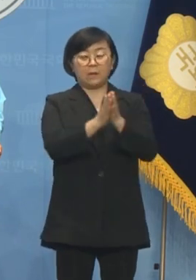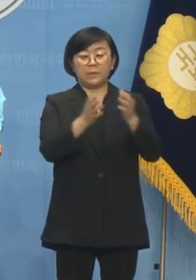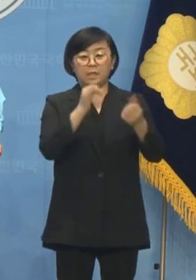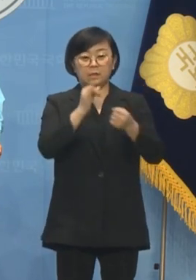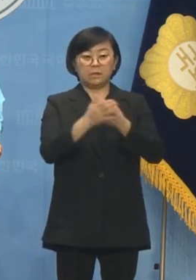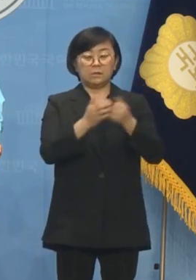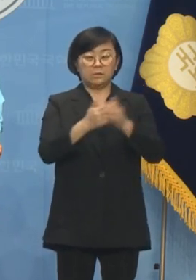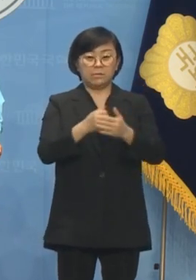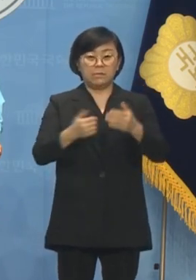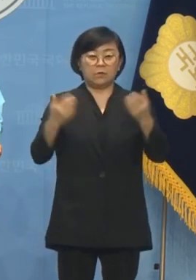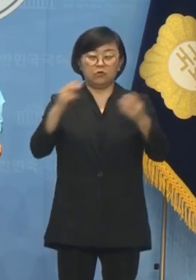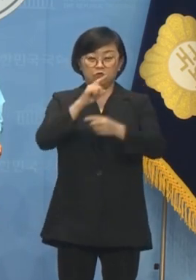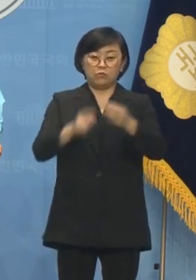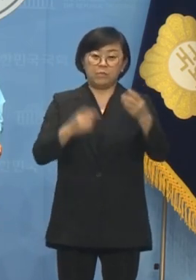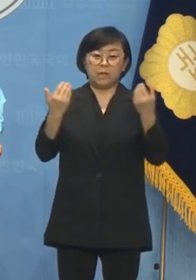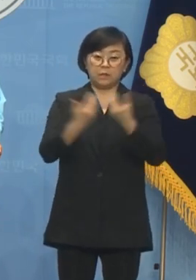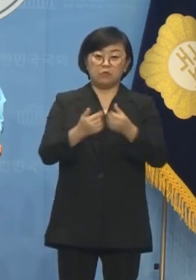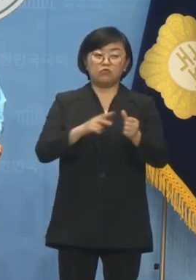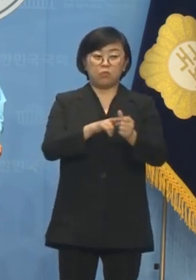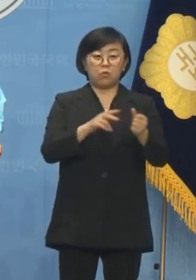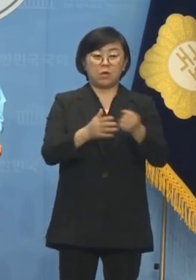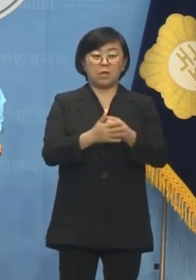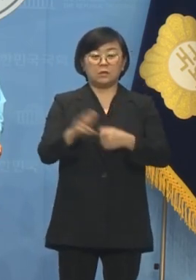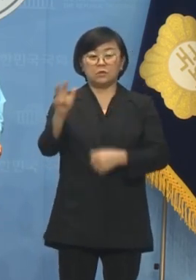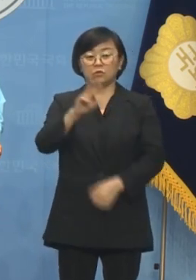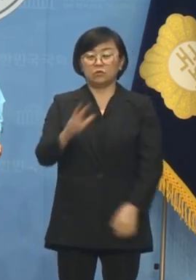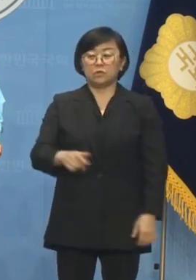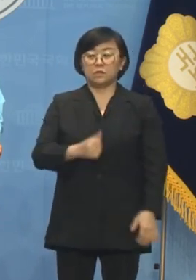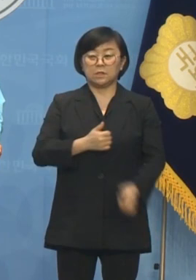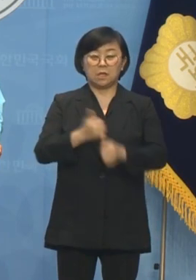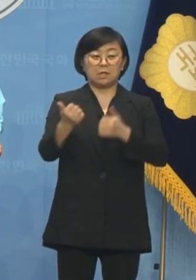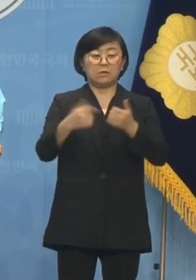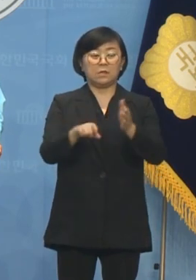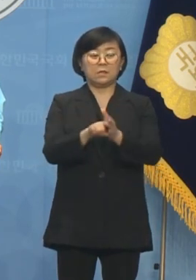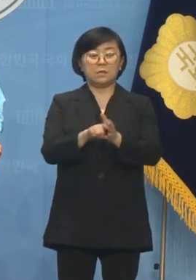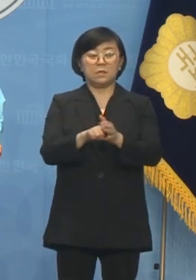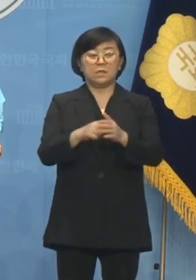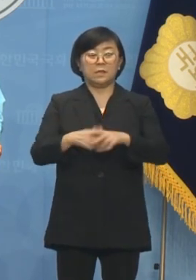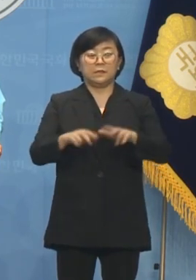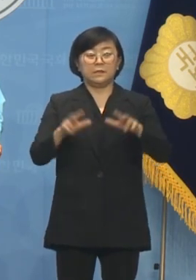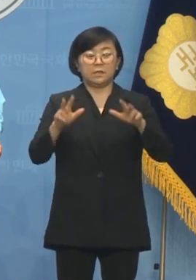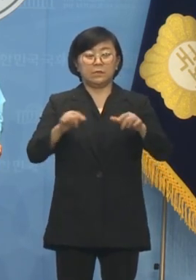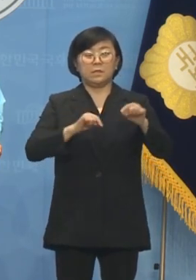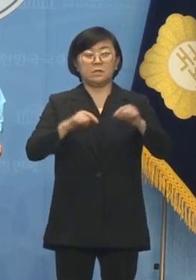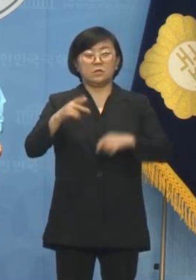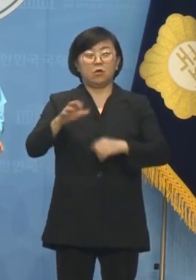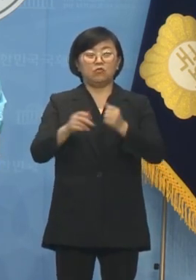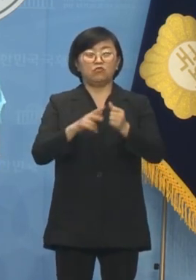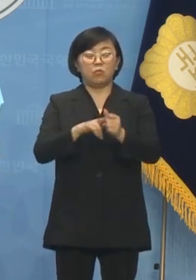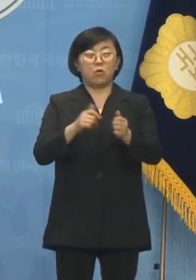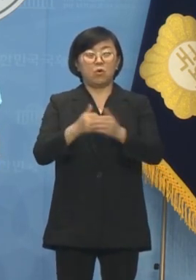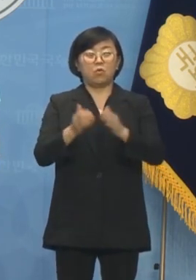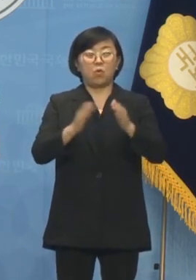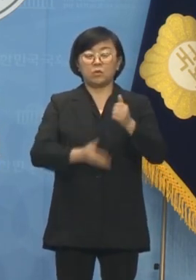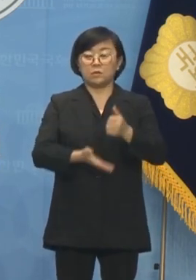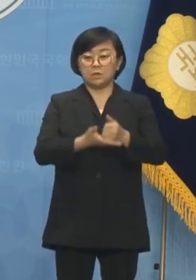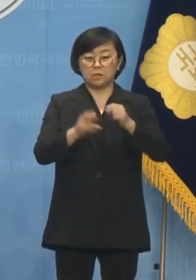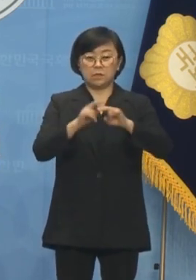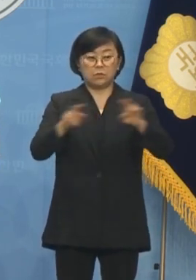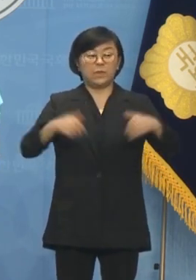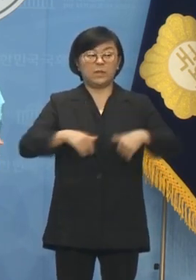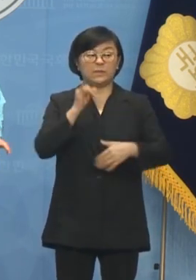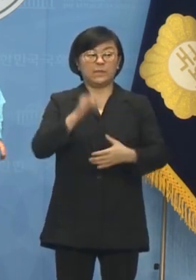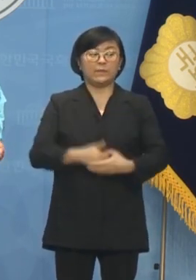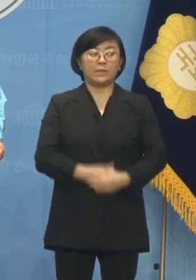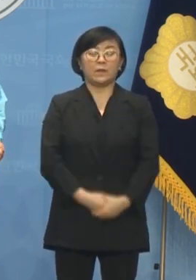반윤석열 단일후보가 전국적으로 승리하기 위해서라도 지금의 정태후보는 공천을 취소시켜야